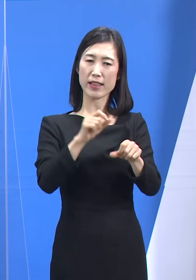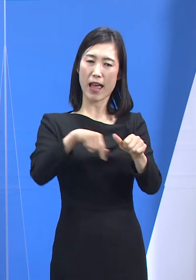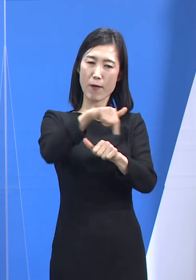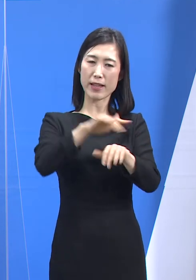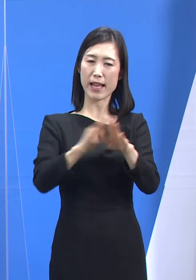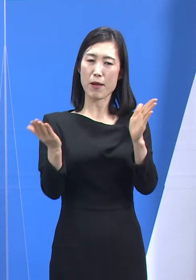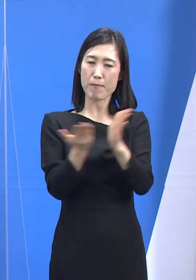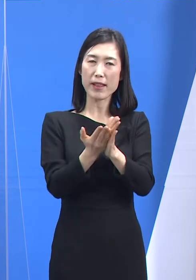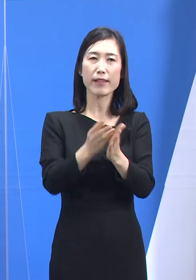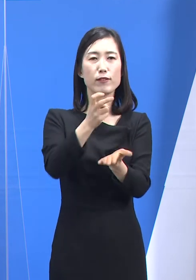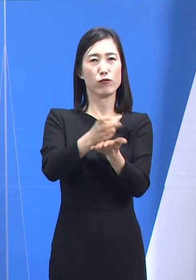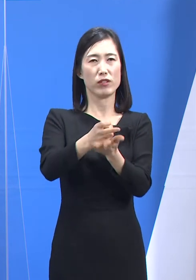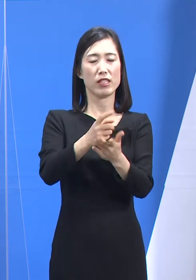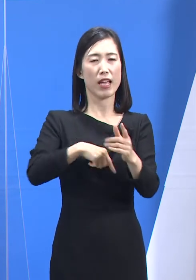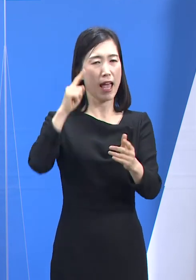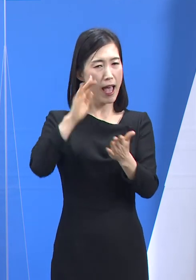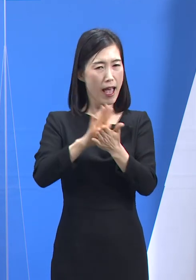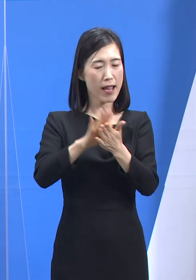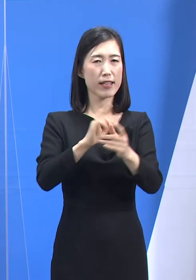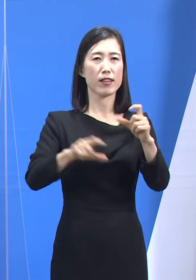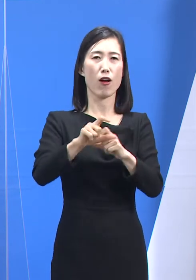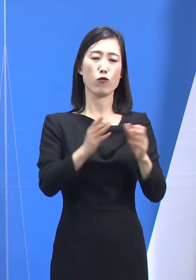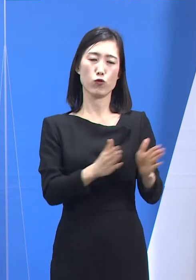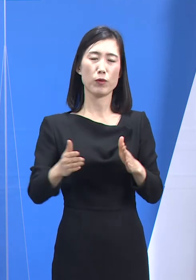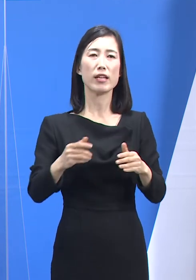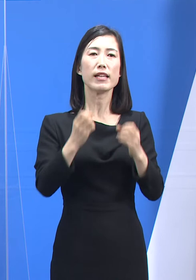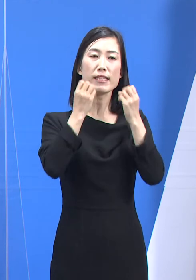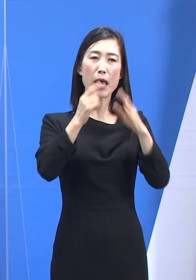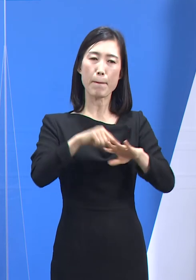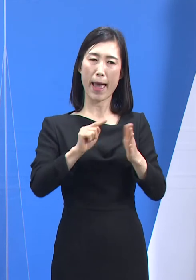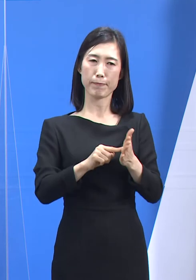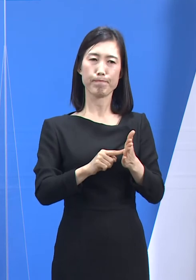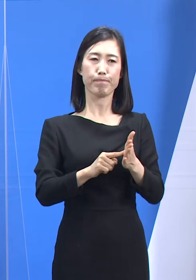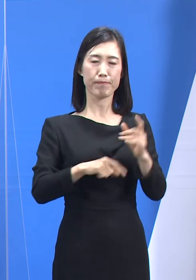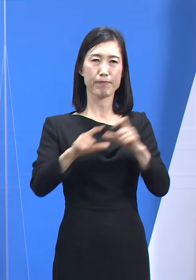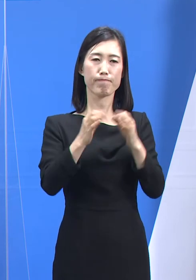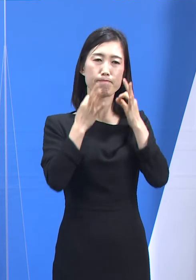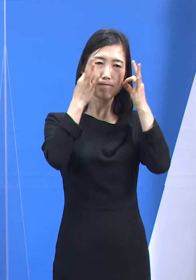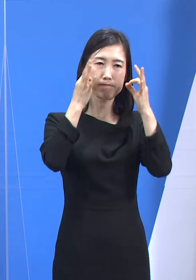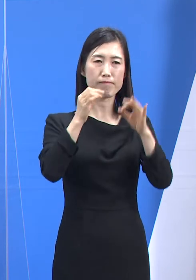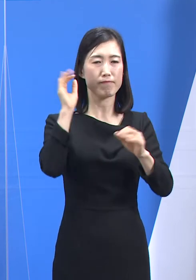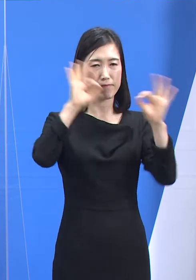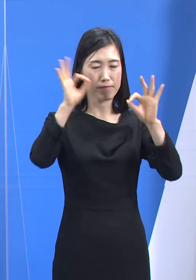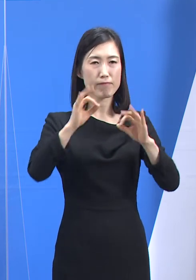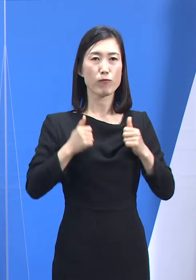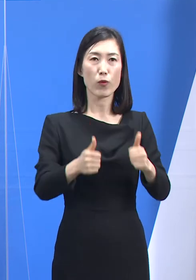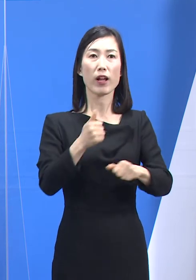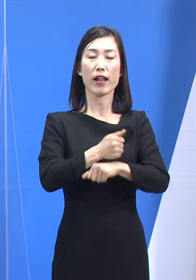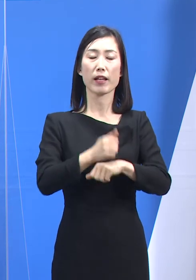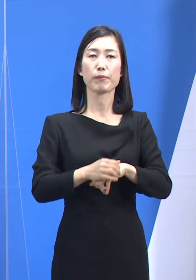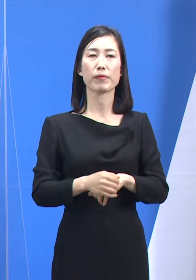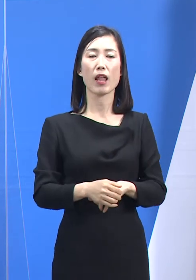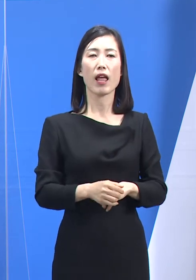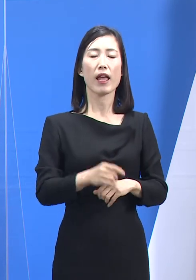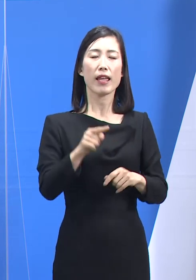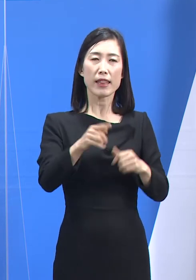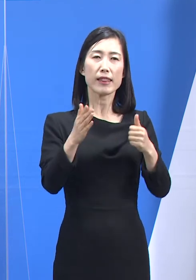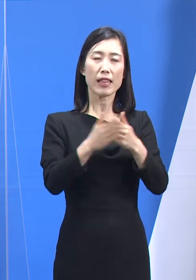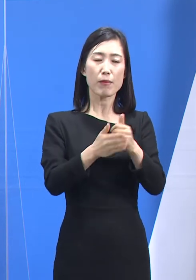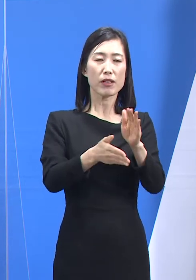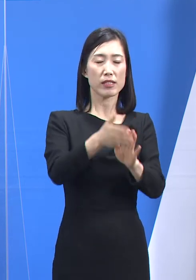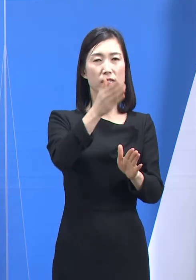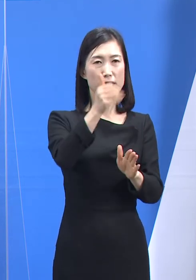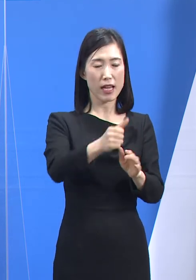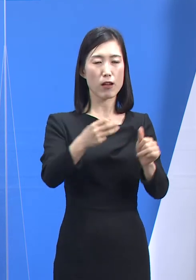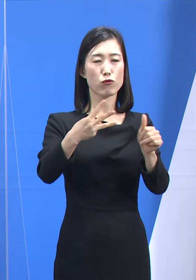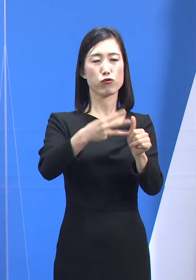그리고 어떤 관리가 필요한지 새로운 마음으로 확인하겠습니다. 기초자치단체 역할이 정말 중요합니다.